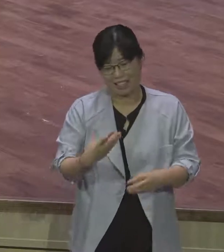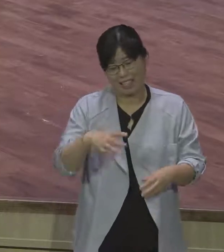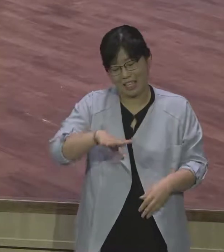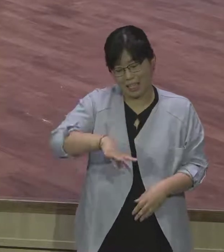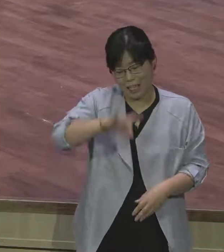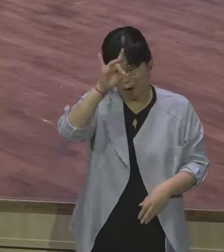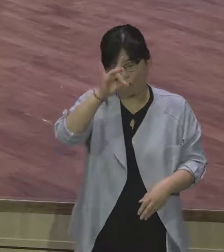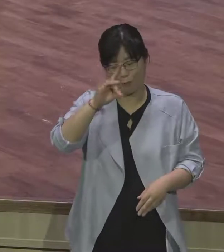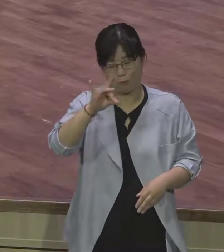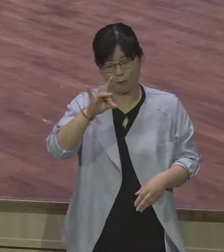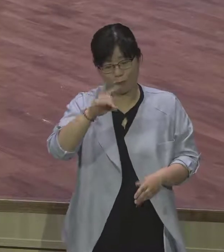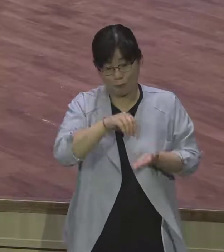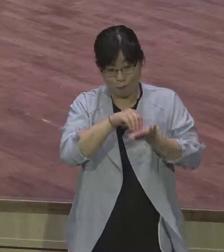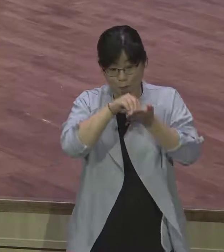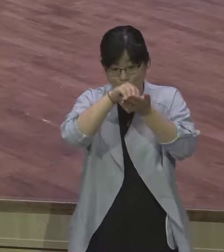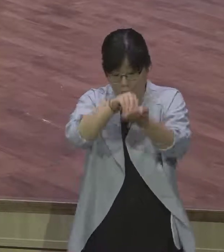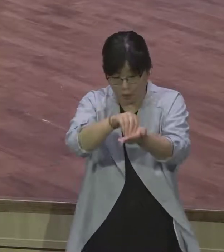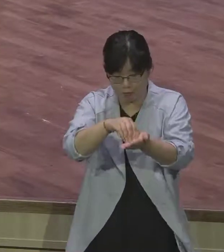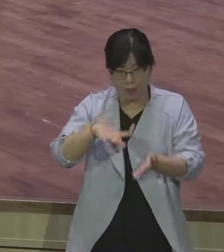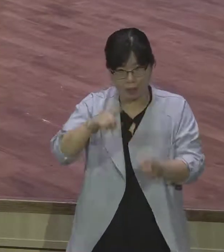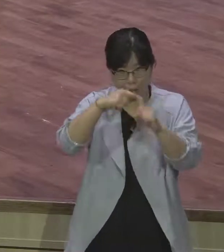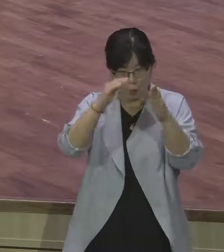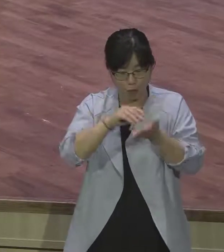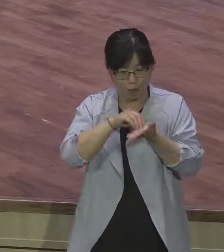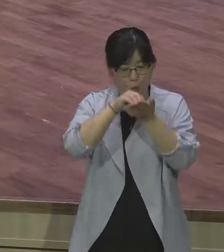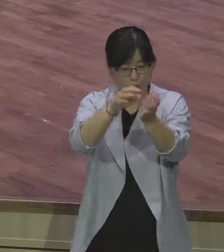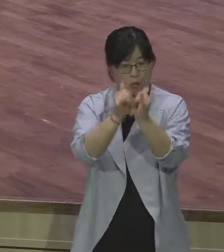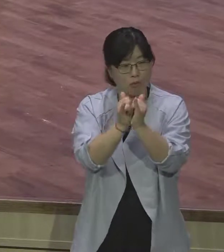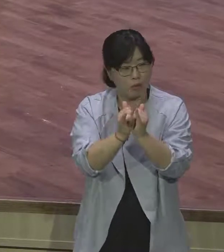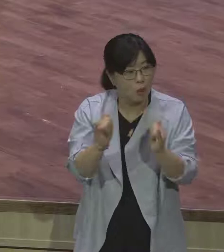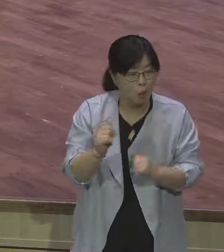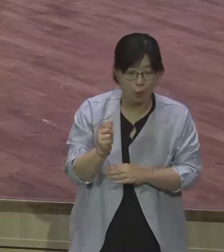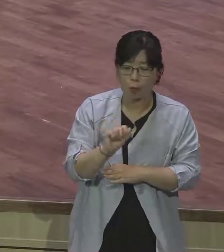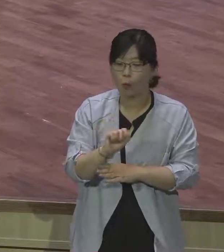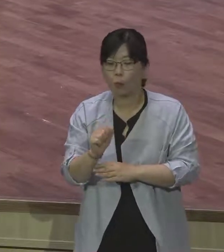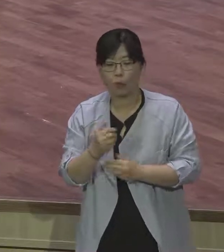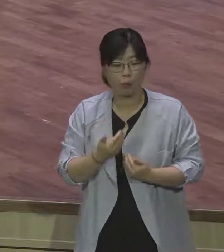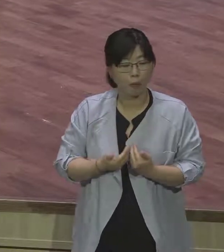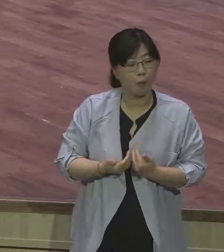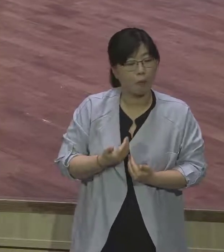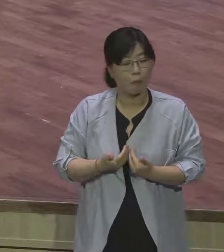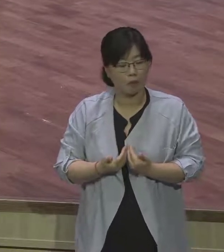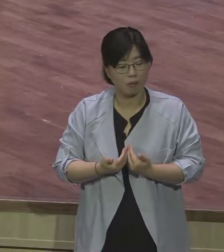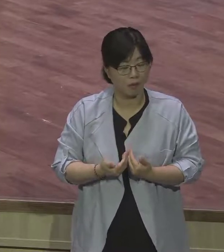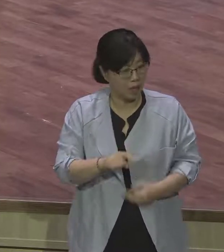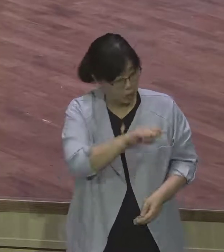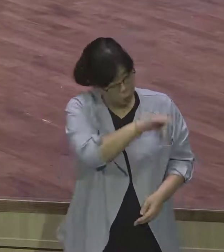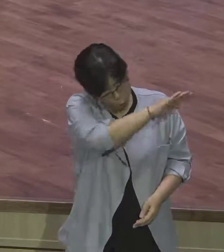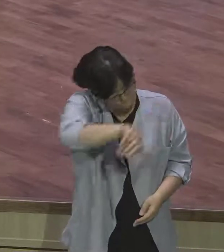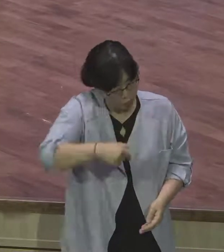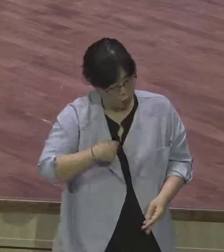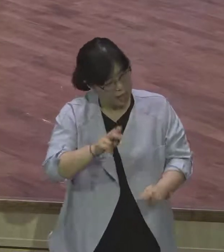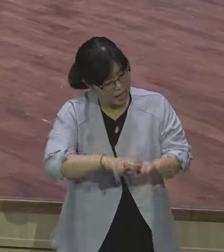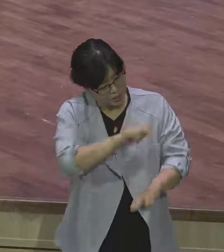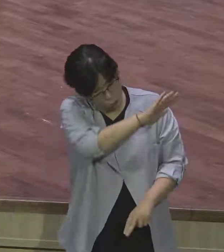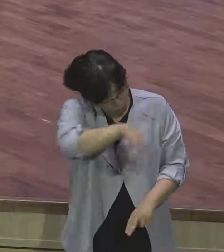굉장히 이게 문화가 다르거든요. 내 마음 다르다 보니까 아주 조심해야 돼요. 예를 지켜야 돼요.